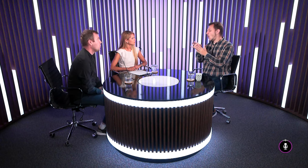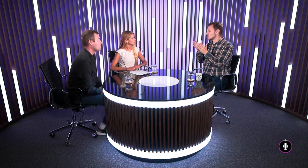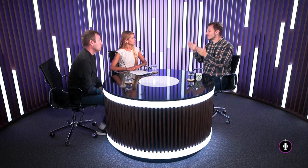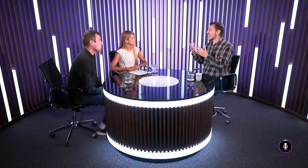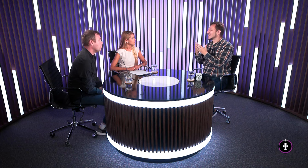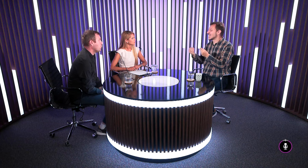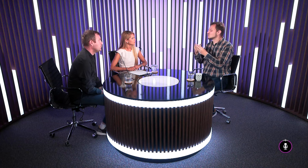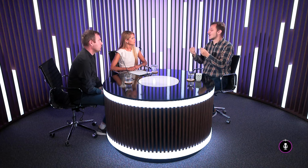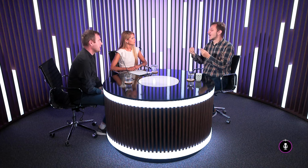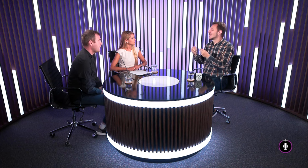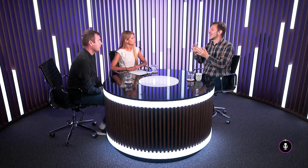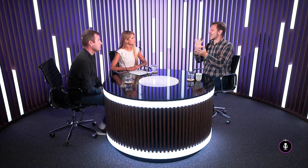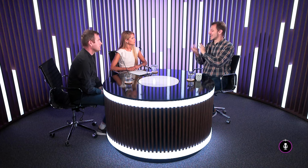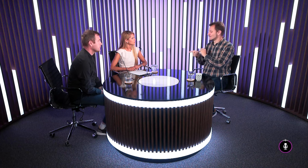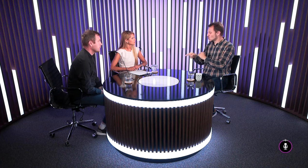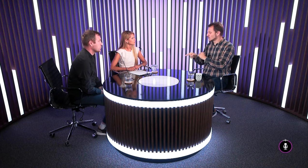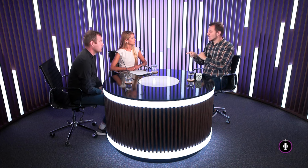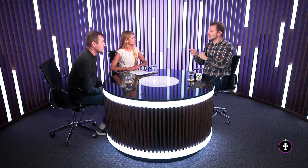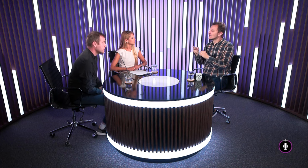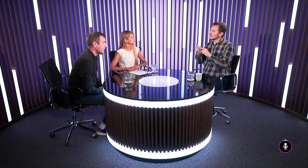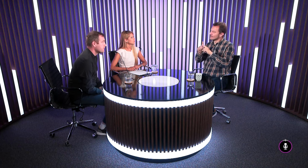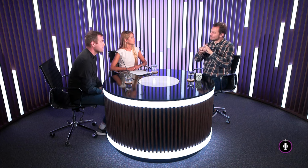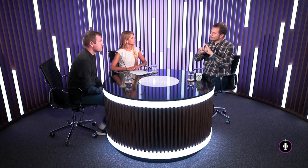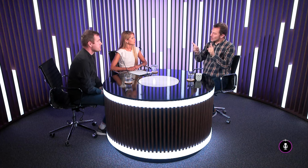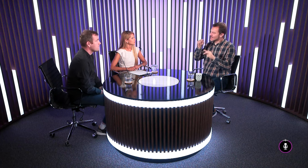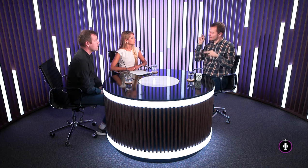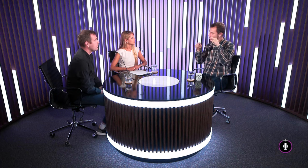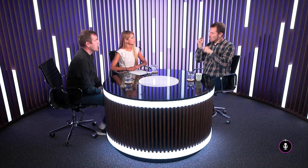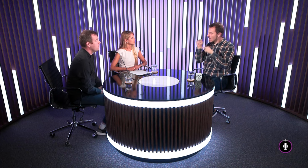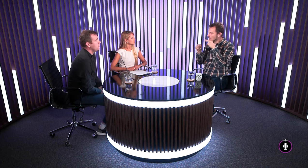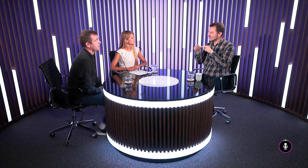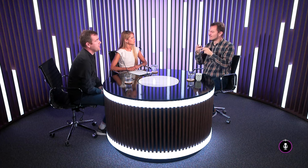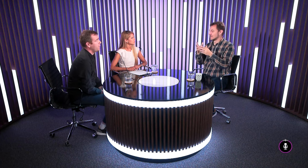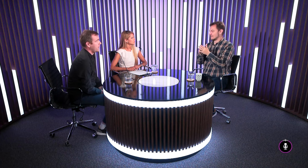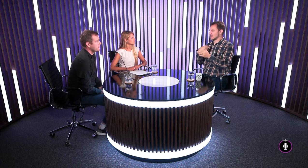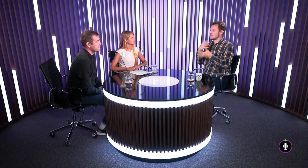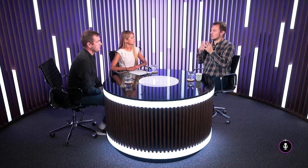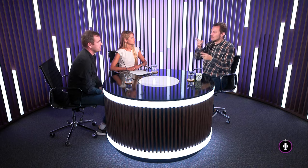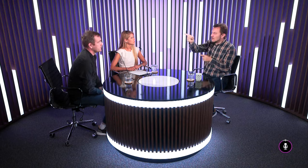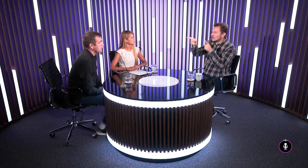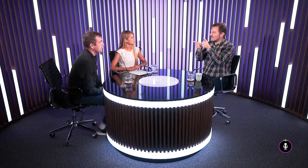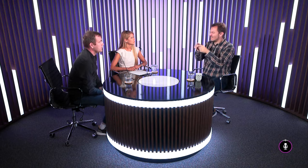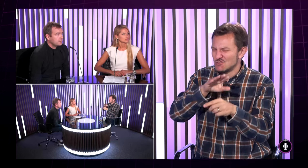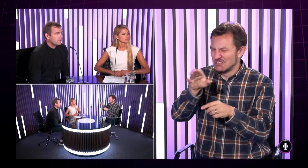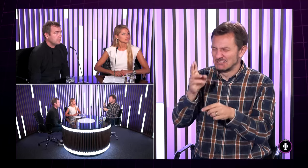do toho obdobia dnešnej revolúcie, bol taký pohľad,